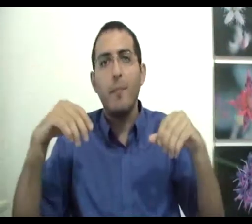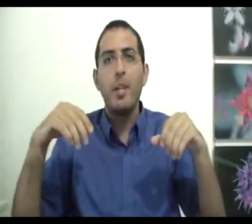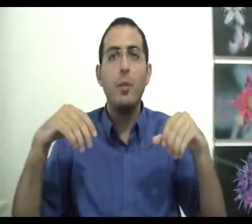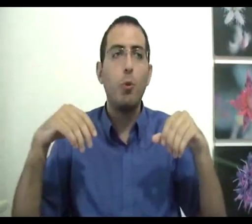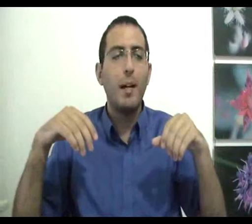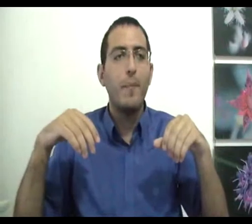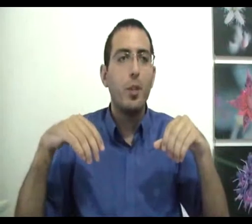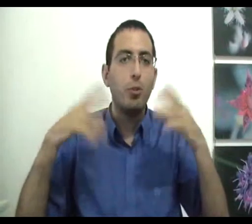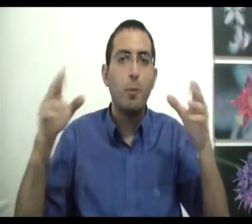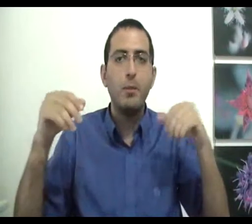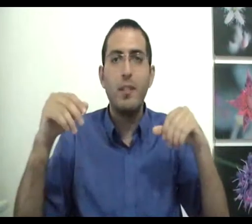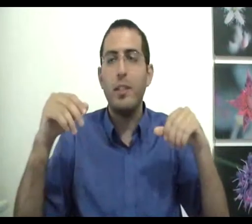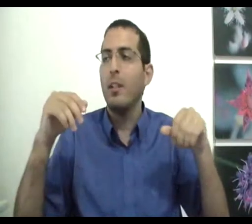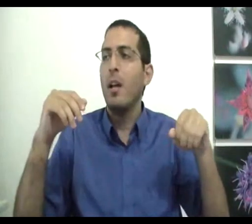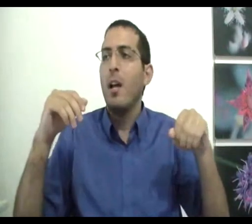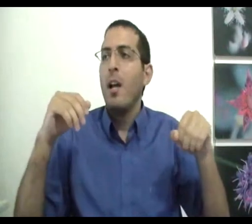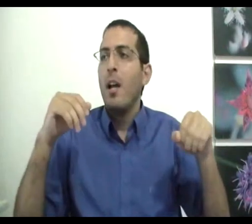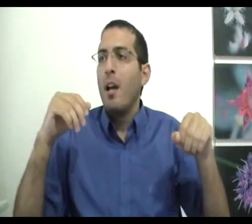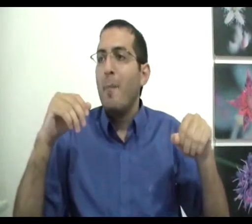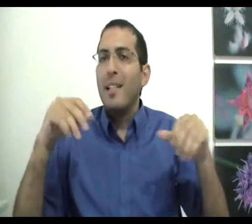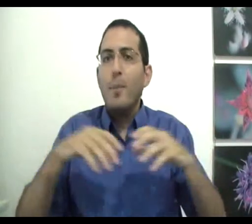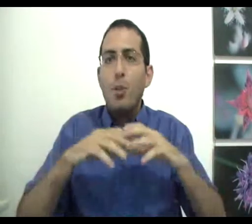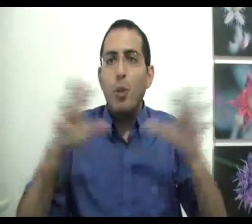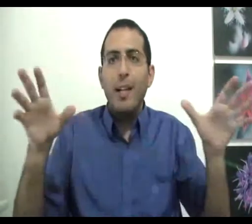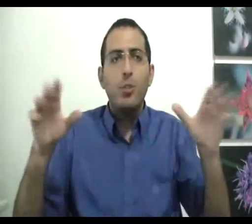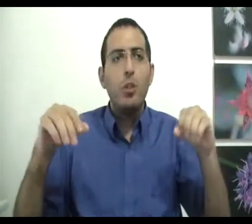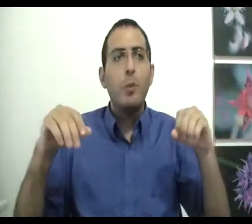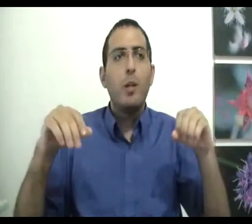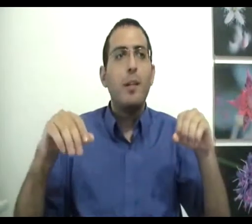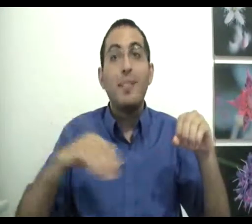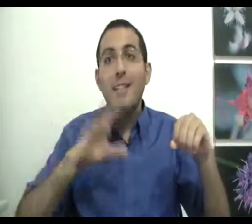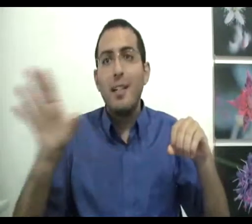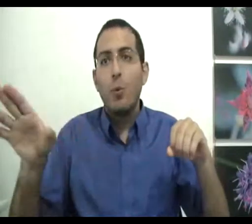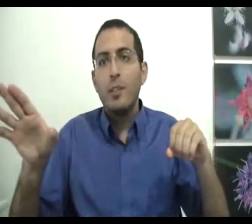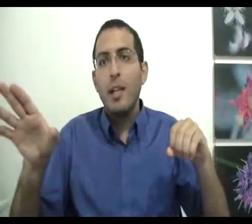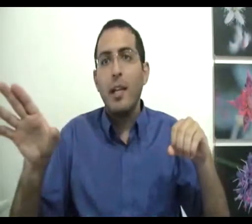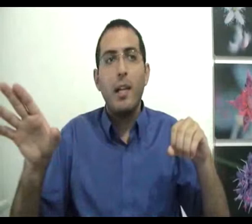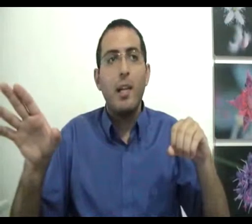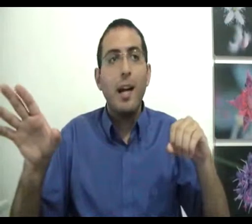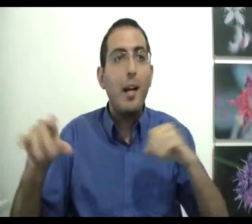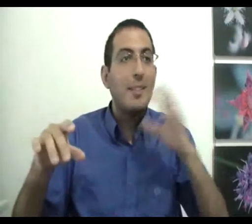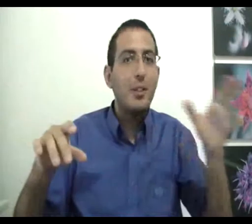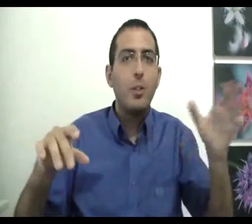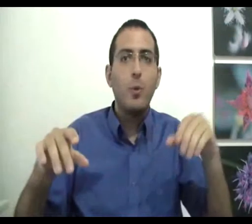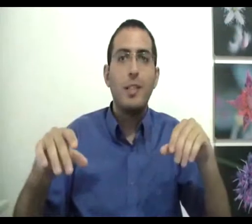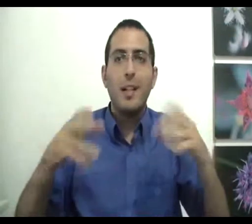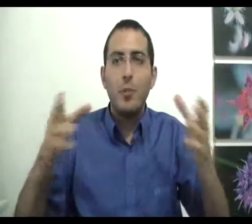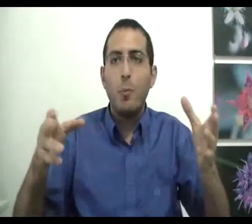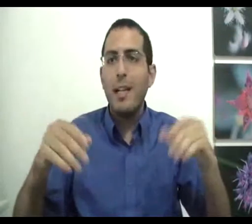לדוגמה, דוגמה נוספת בין אדם יש לו רצונות מנוגדים מצד אחד הוא רוצה ככה, מצד שני הוא רוצה ככה הדוגמה הכי